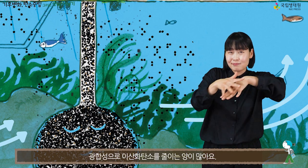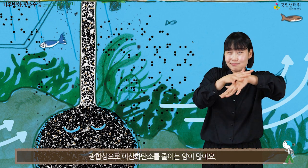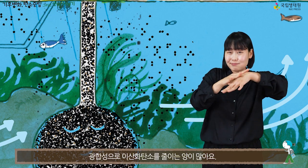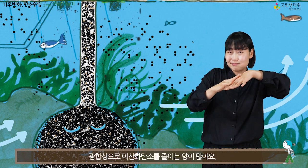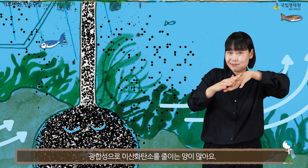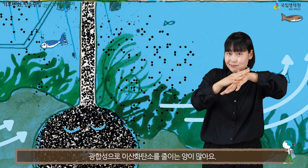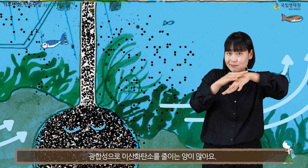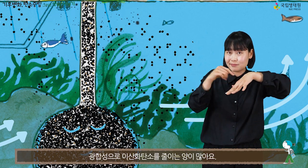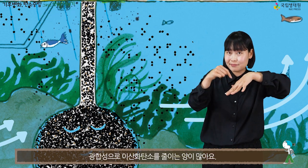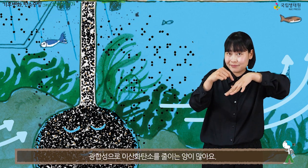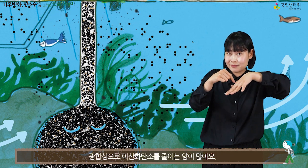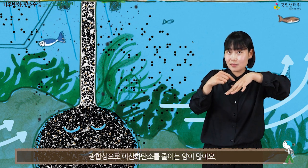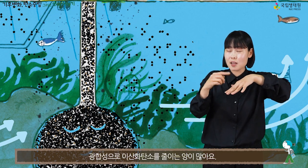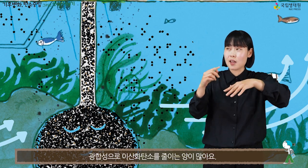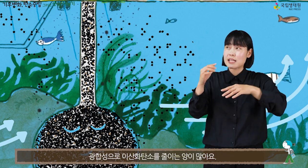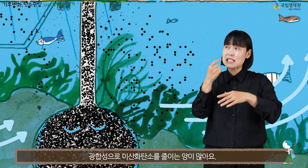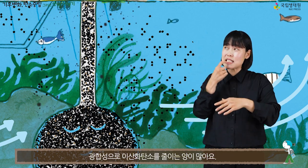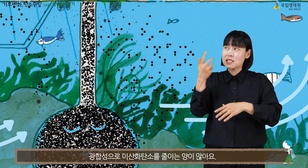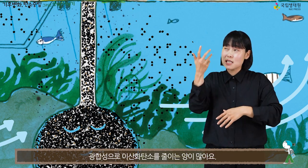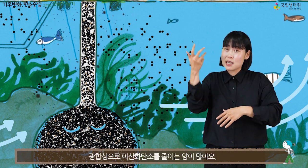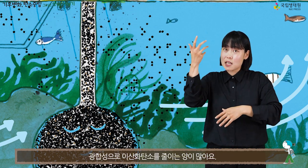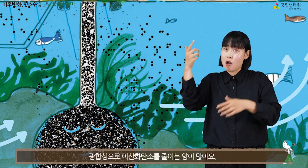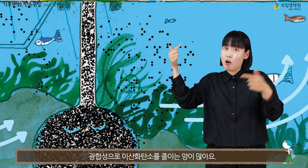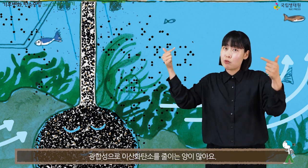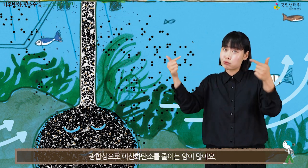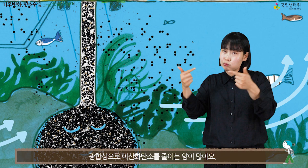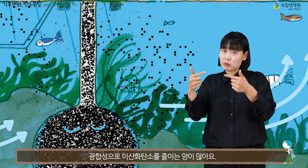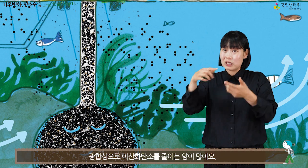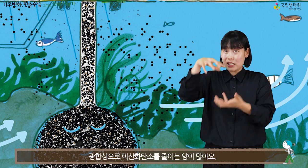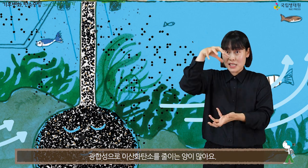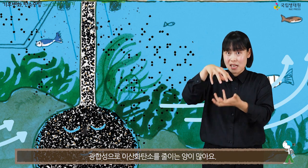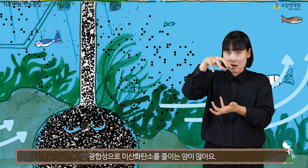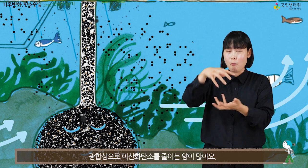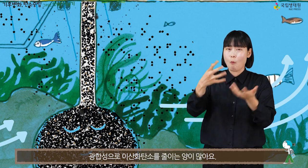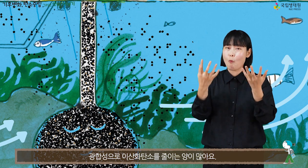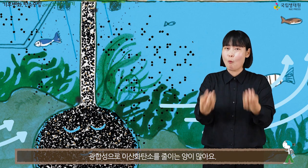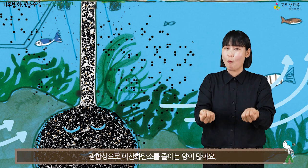광합성으로 이산화탄소를 줄이는 양이 많아요.